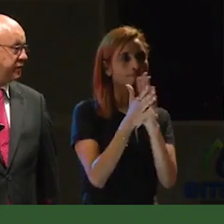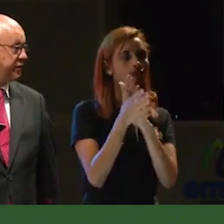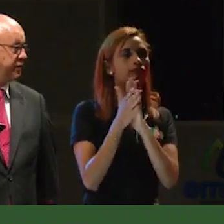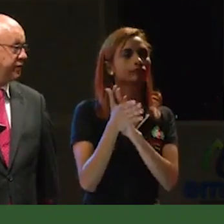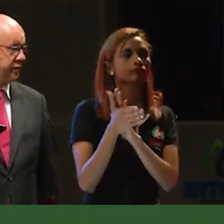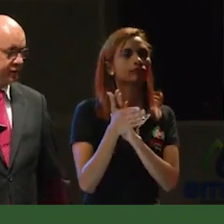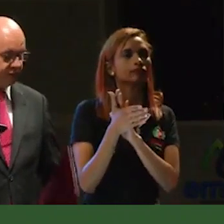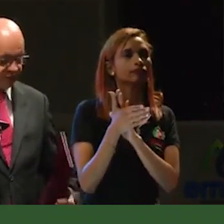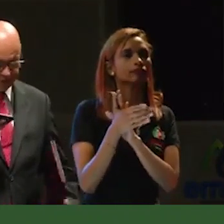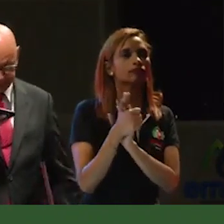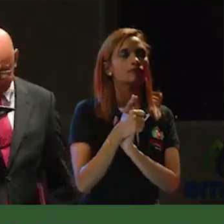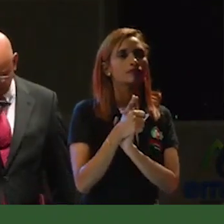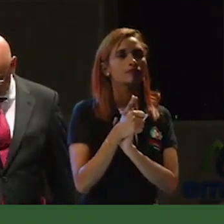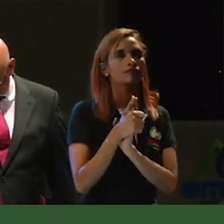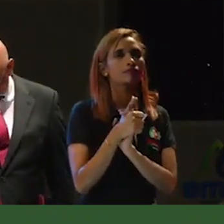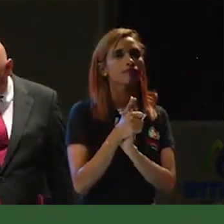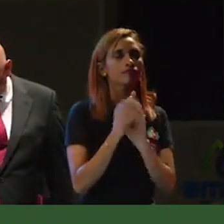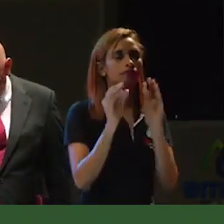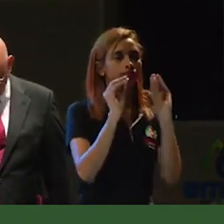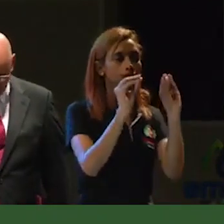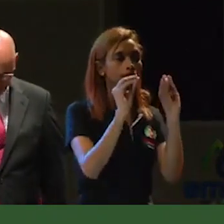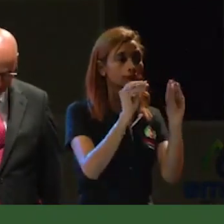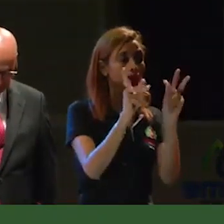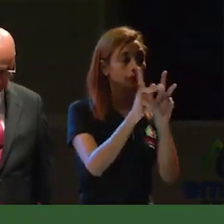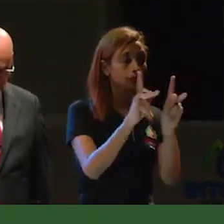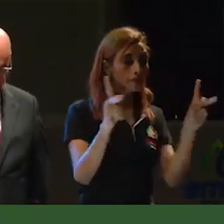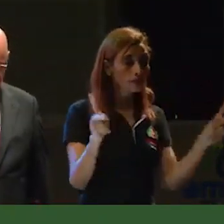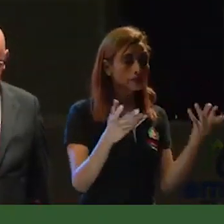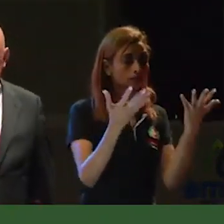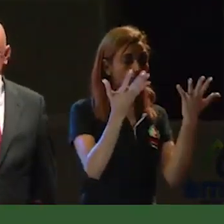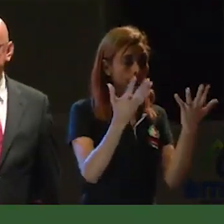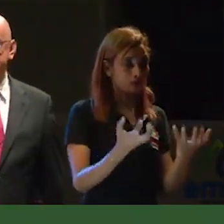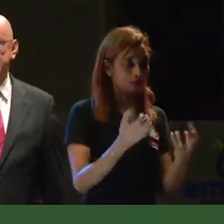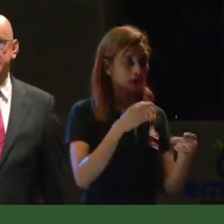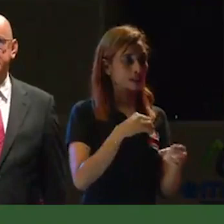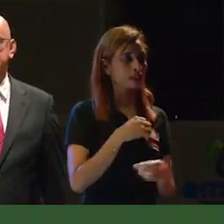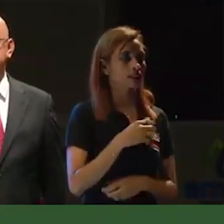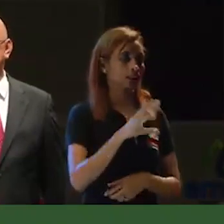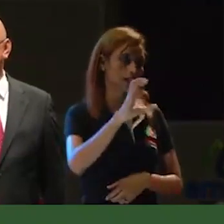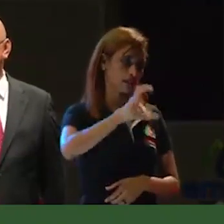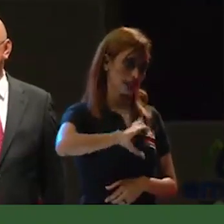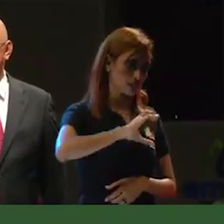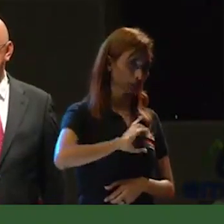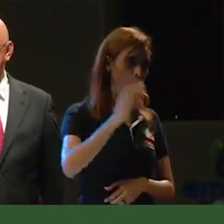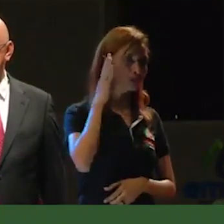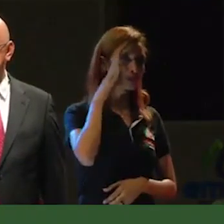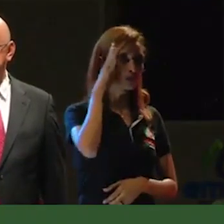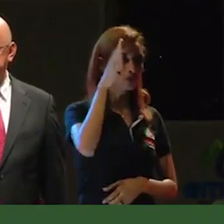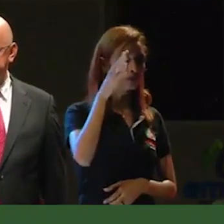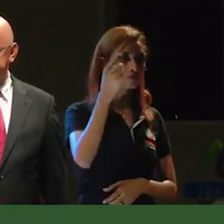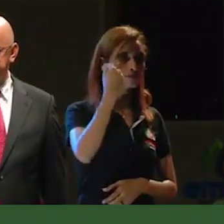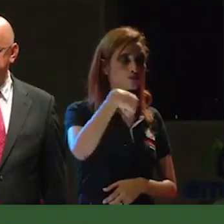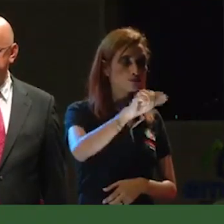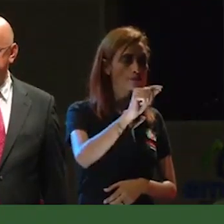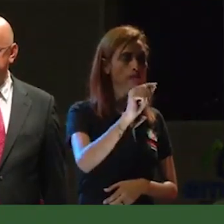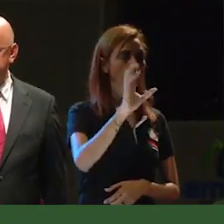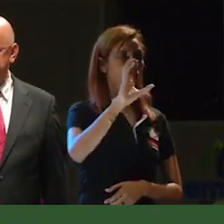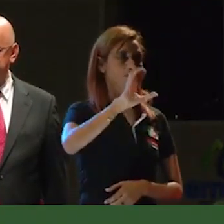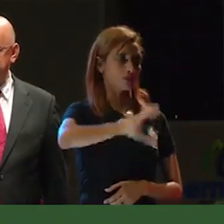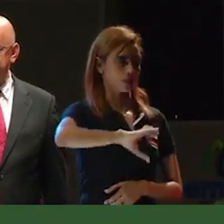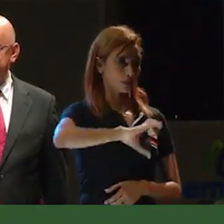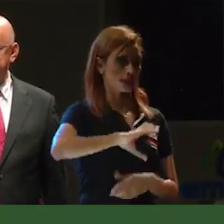a todos los precandidatos y candidatos a la alcaldía de Calarcá para las próximas elecciones